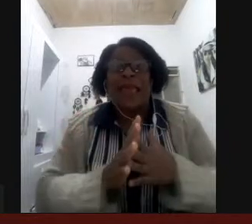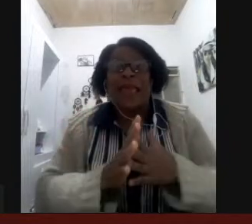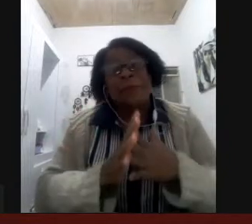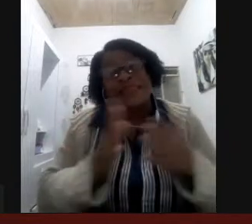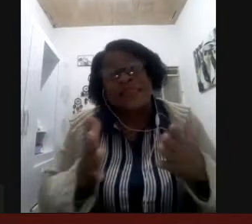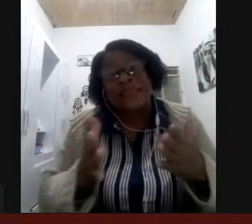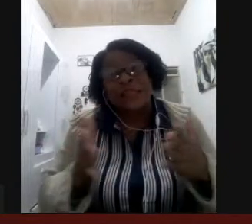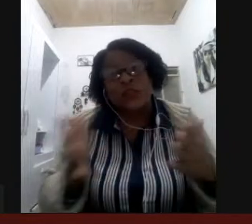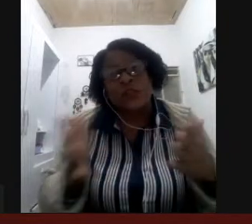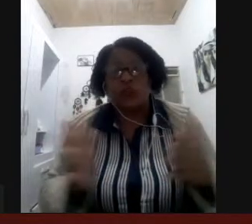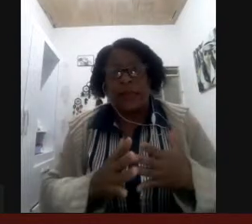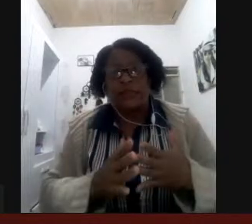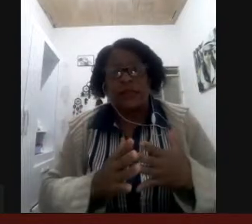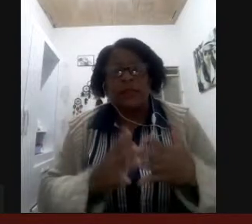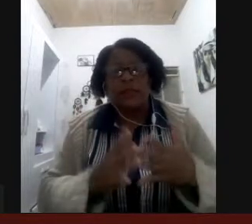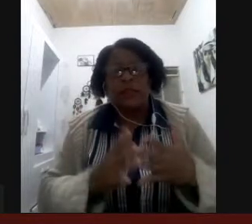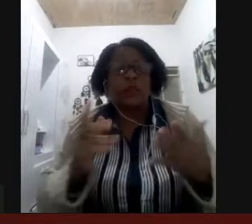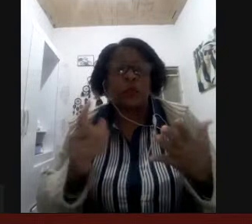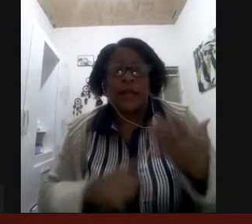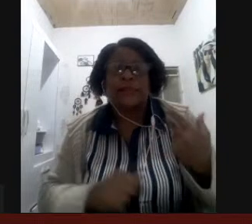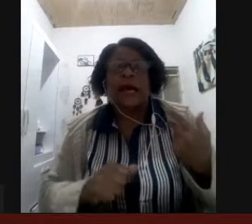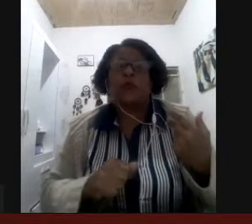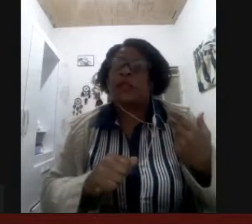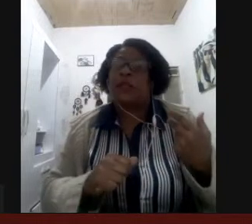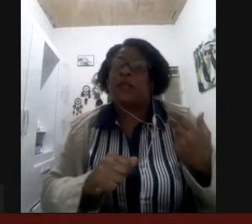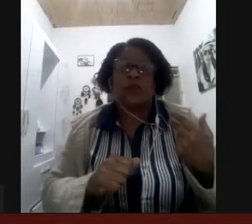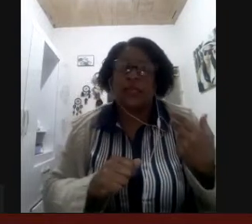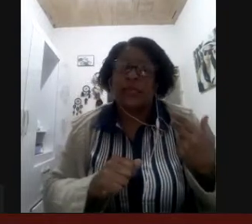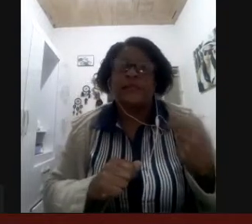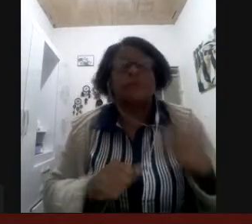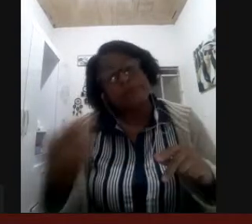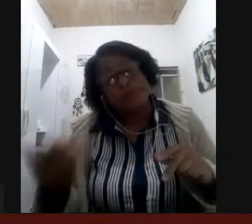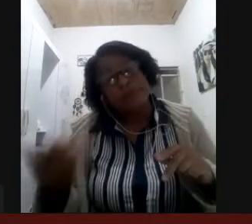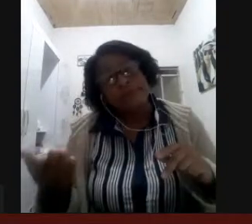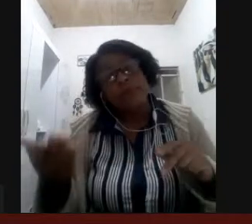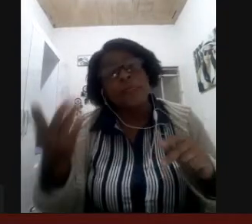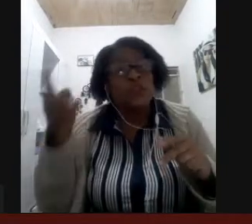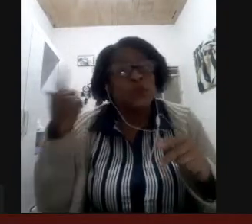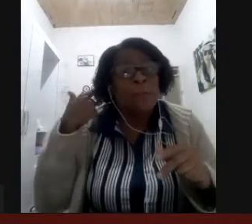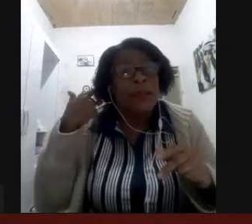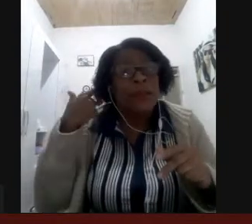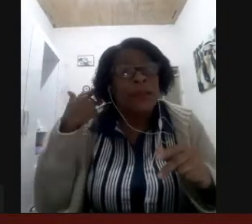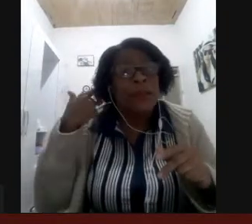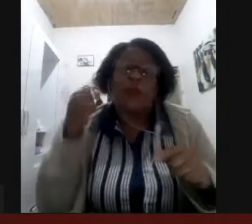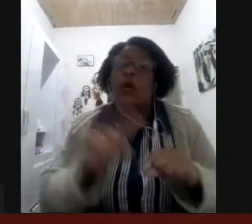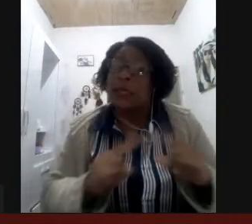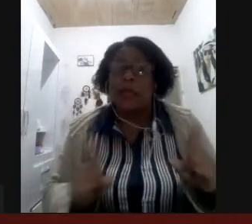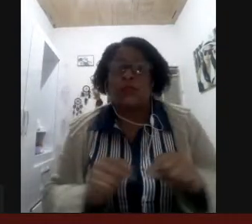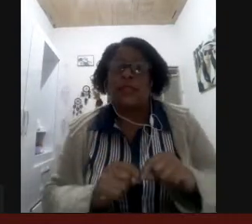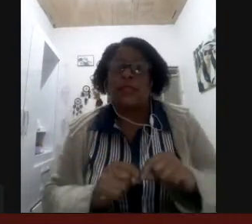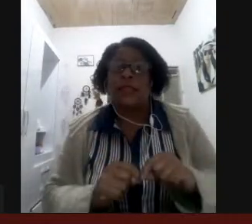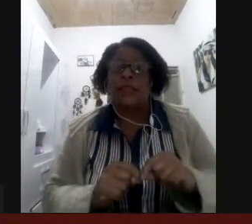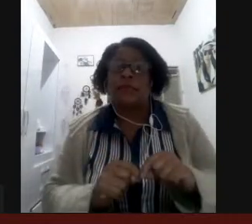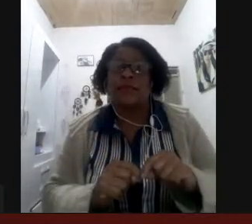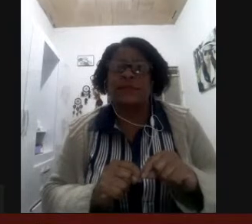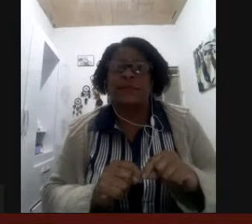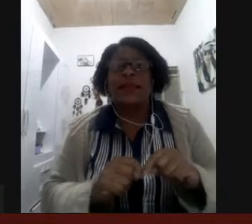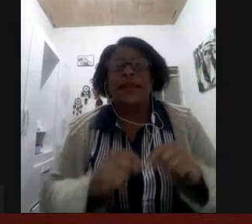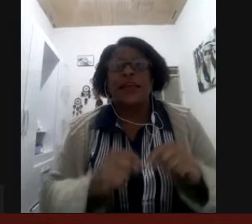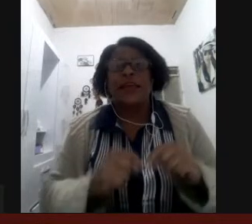mas isso é escola dos pais tem surdo oralizado que não usa libras tem surdo implantado que não usa libras e